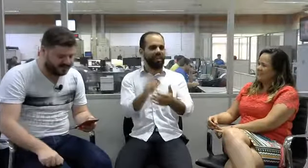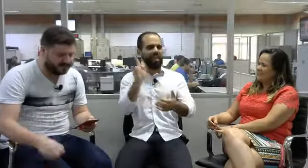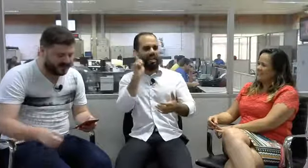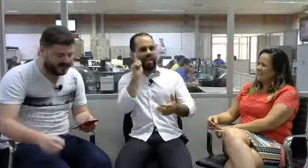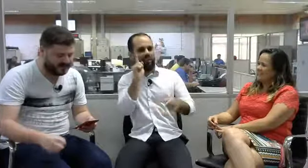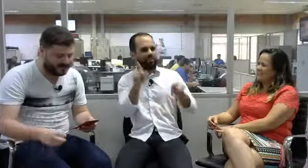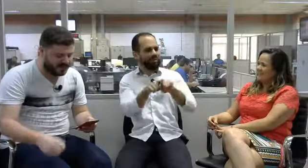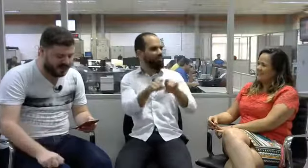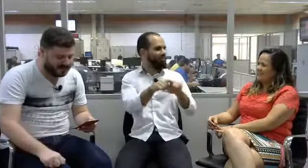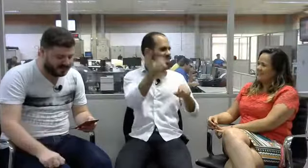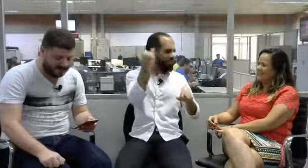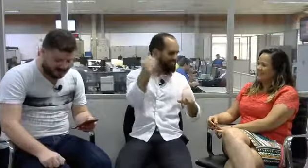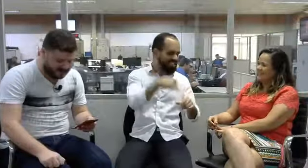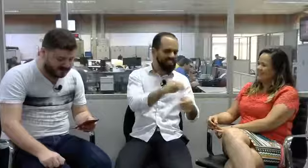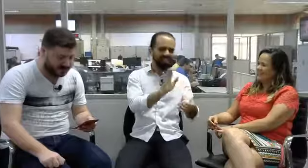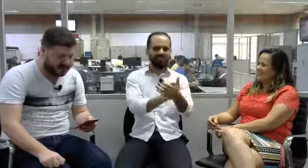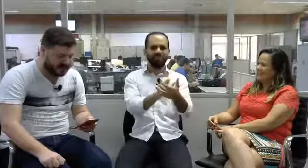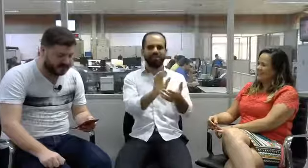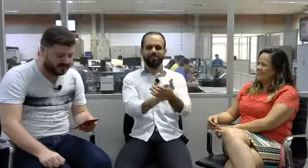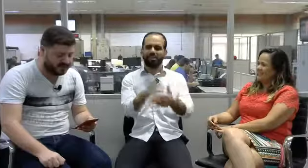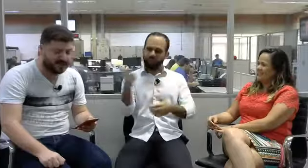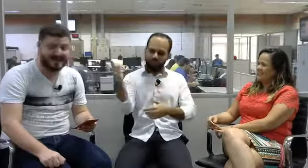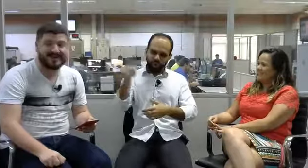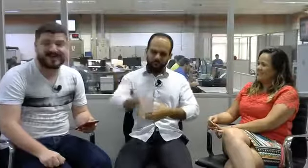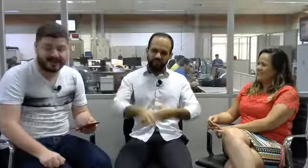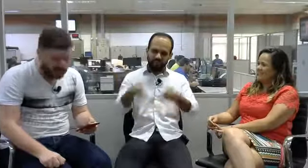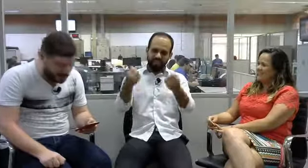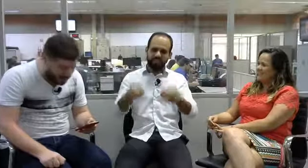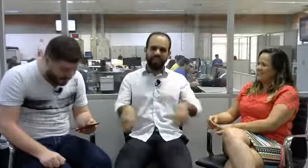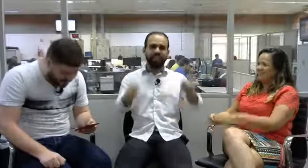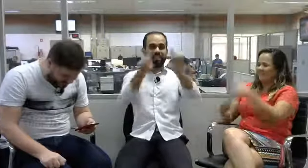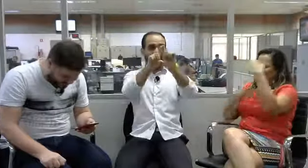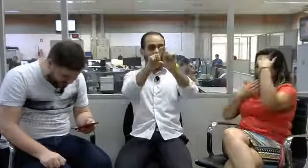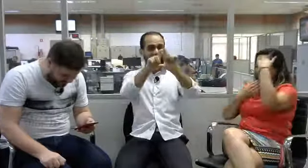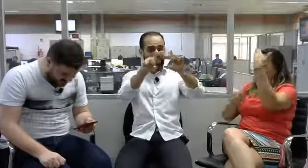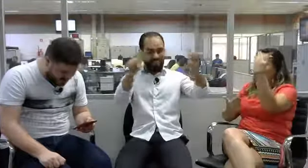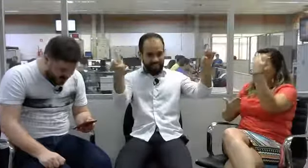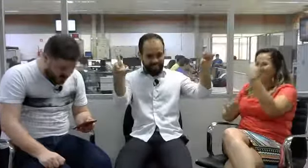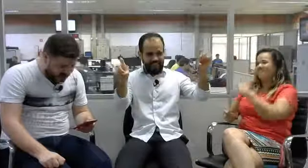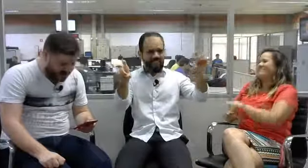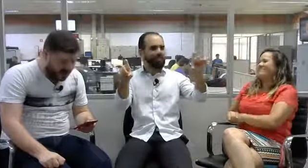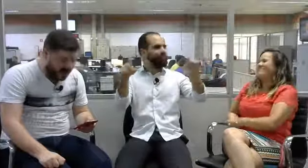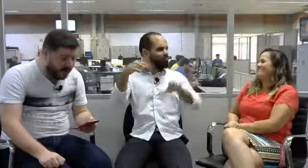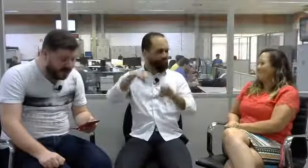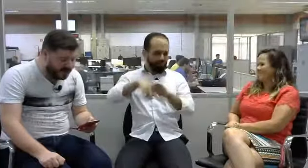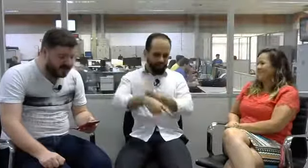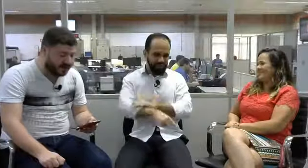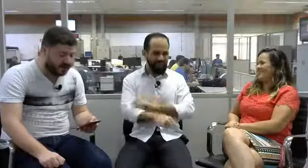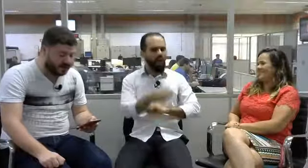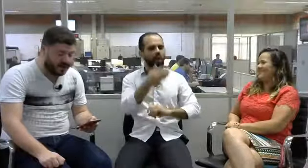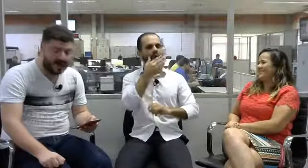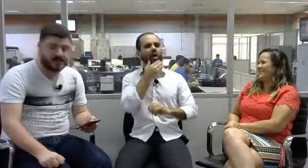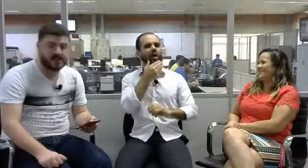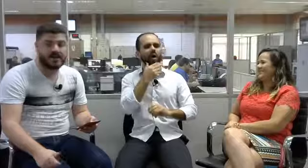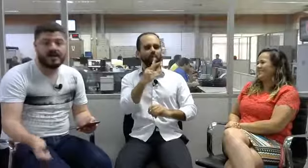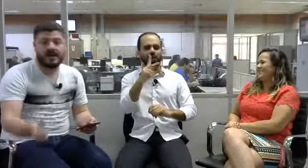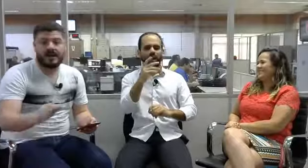parabéns por mais uma vez abordarem o tema de maneira tão completa. Raoni Miyamoto Reis, ele